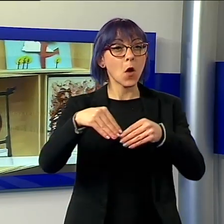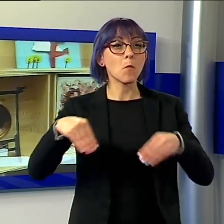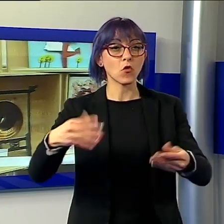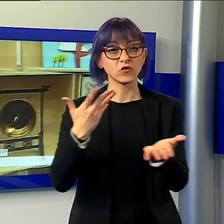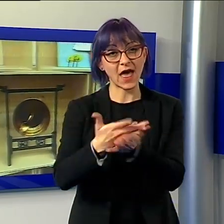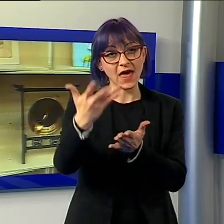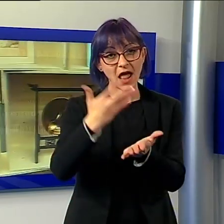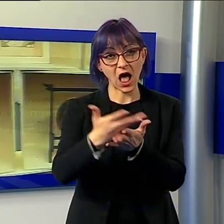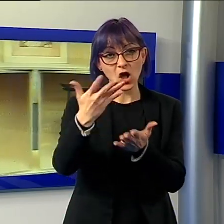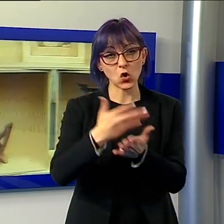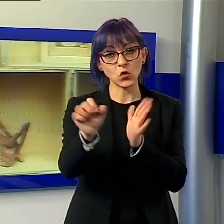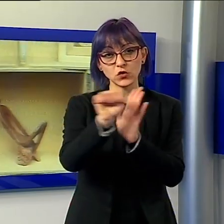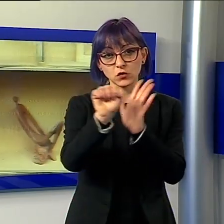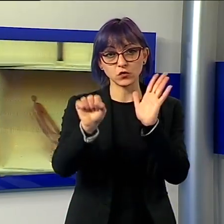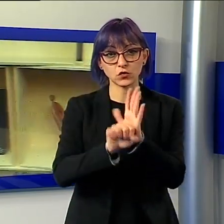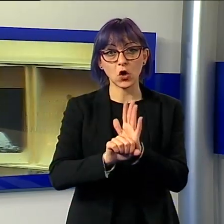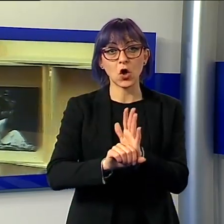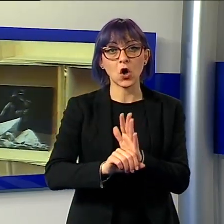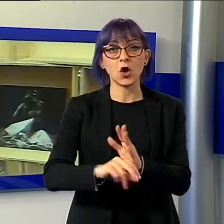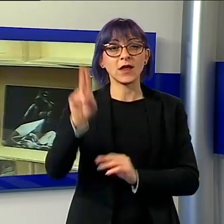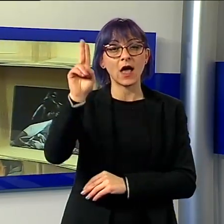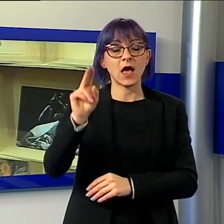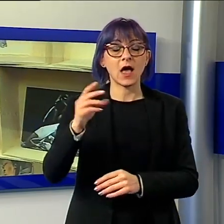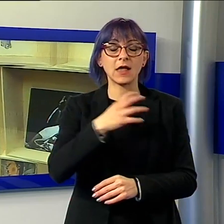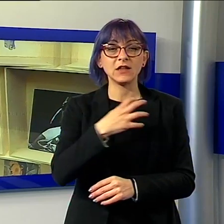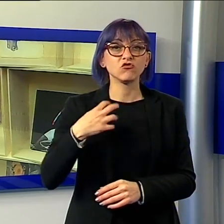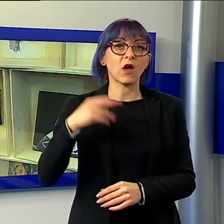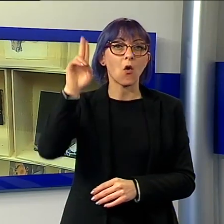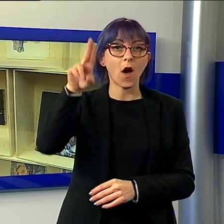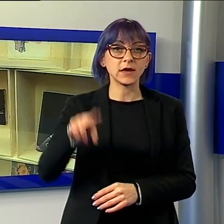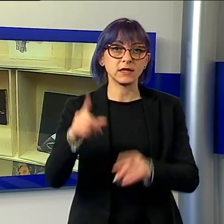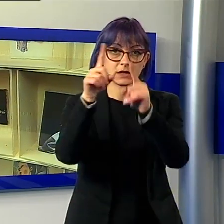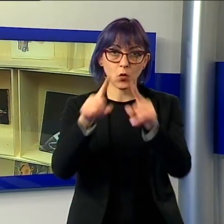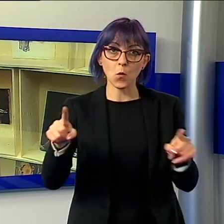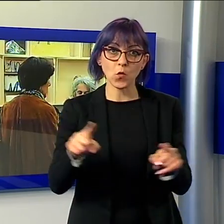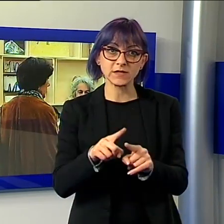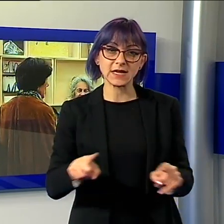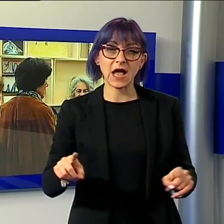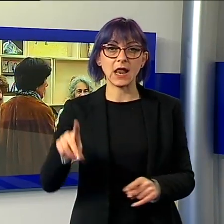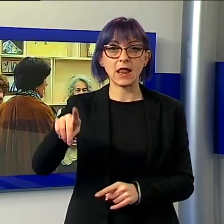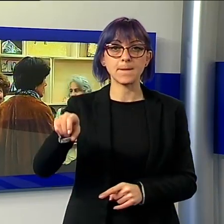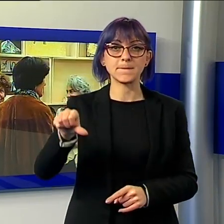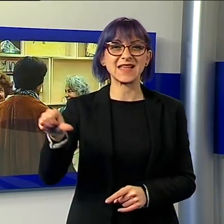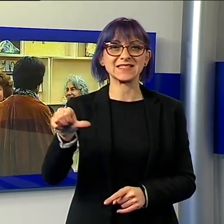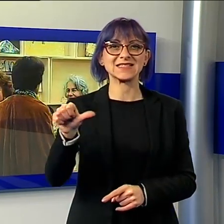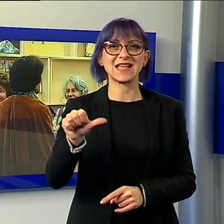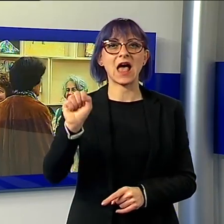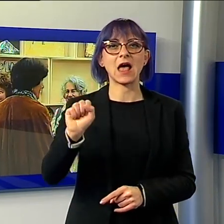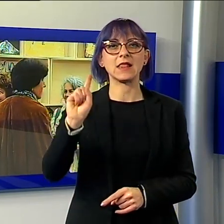e musicale Passaglia di Lucca. E per celebrare questo importante compleanno il liceo ha voluto raccontare le storie